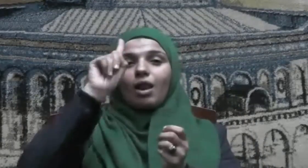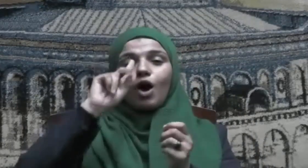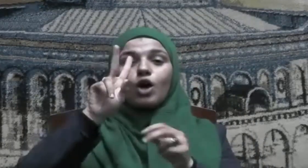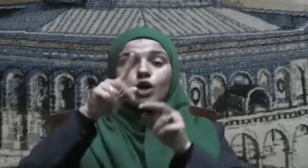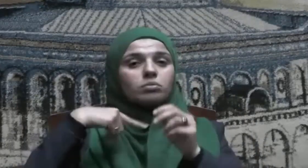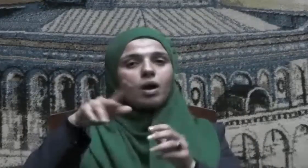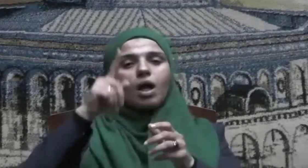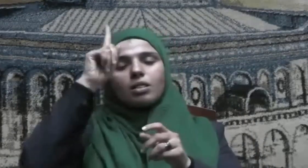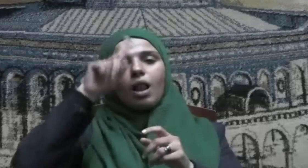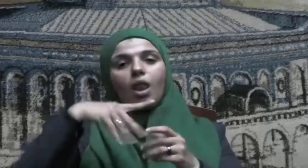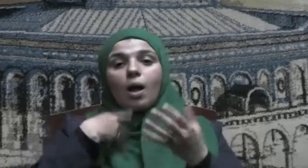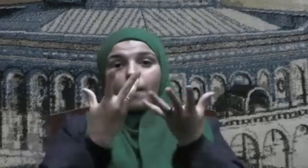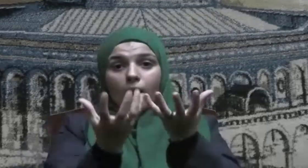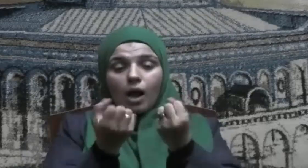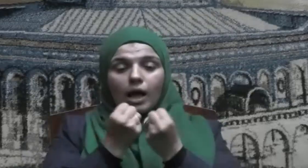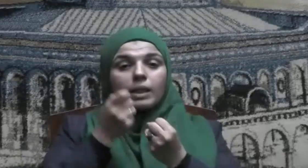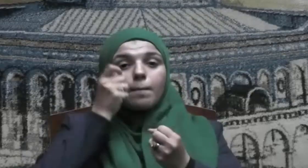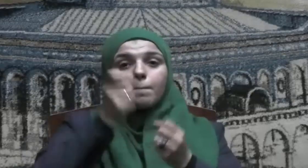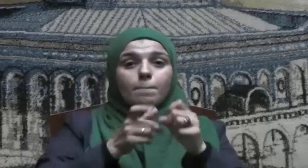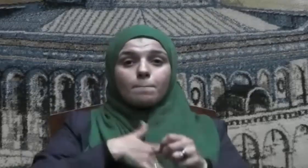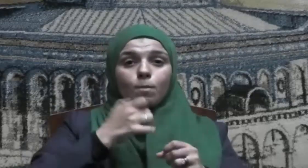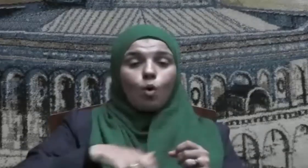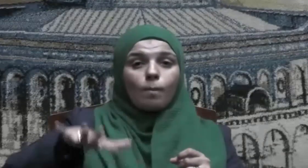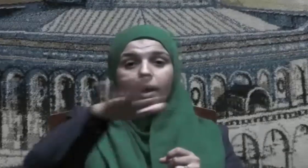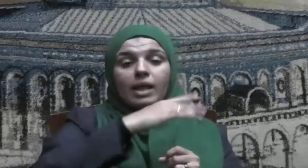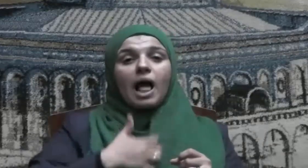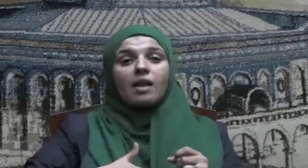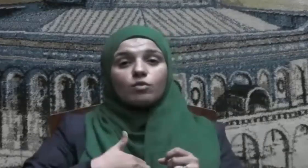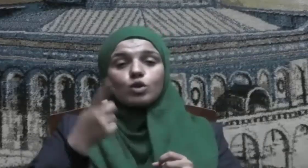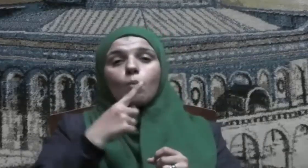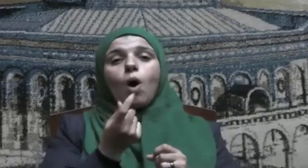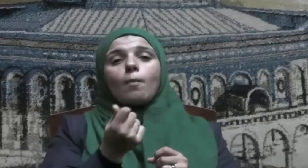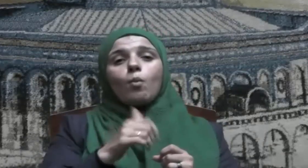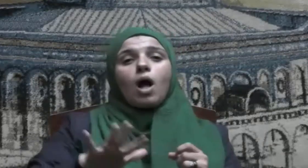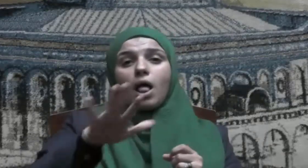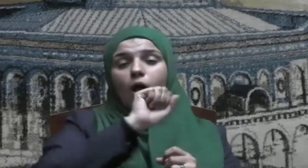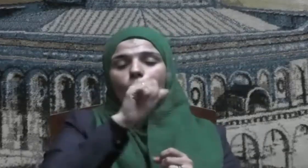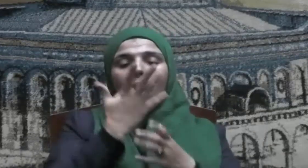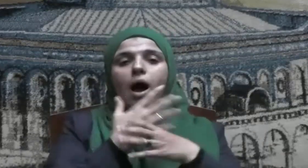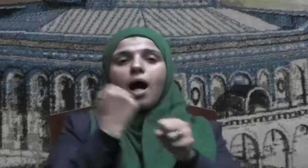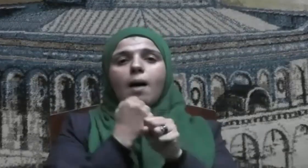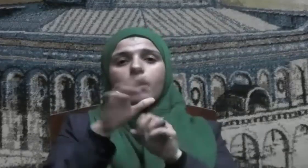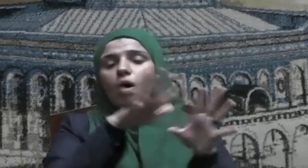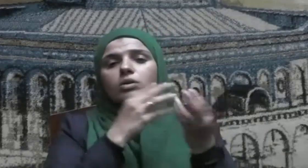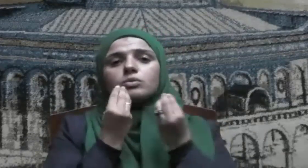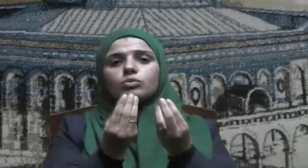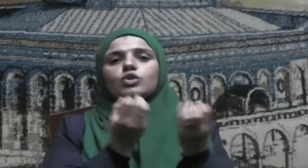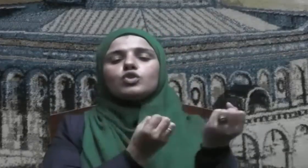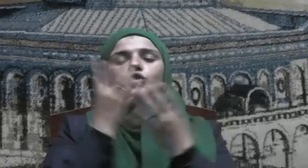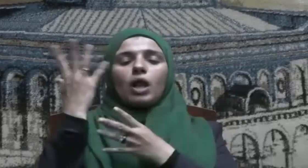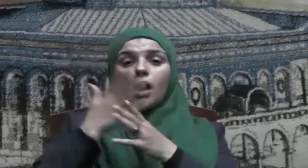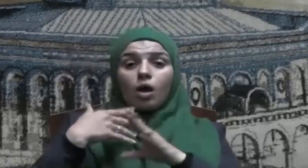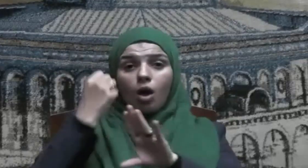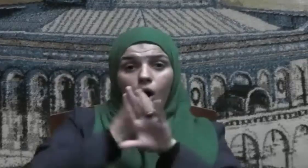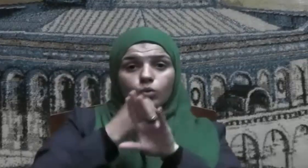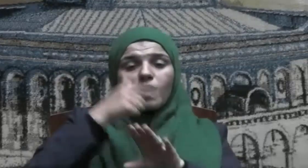المؤمنين أنفسهم وأموالهم بأن لهم الجنة يقاتلون في سبيل الله